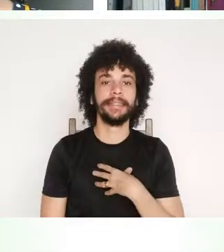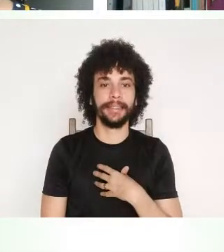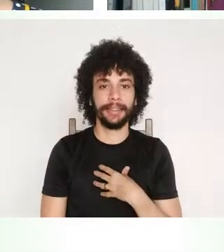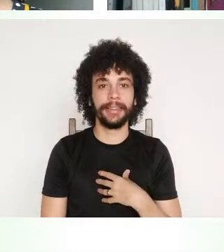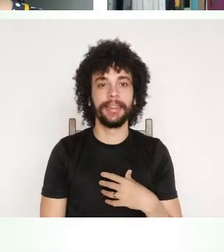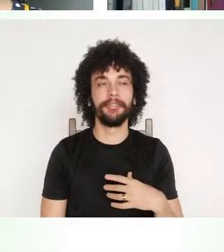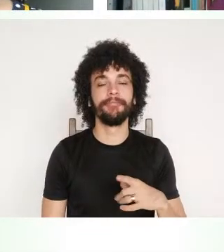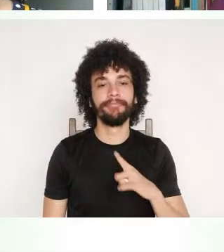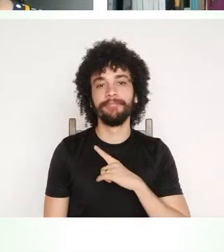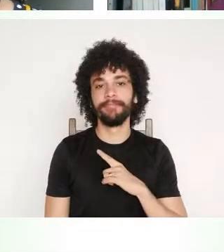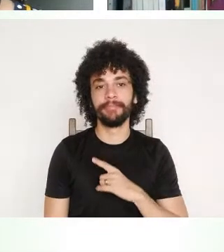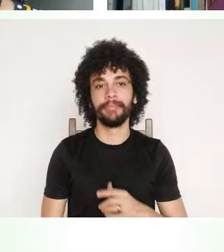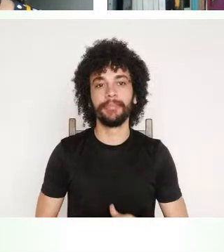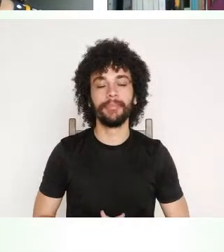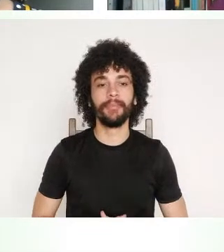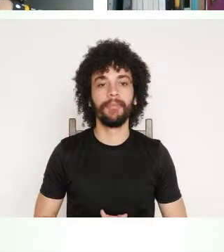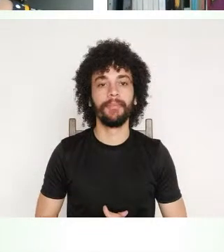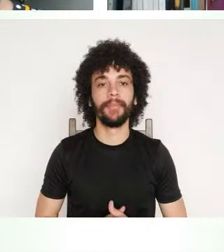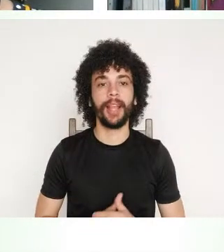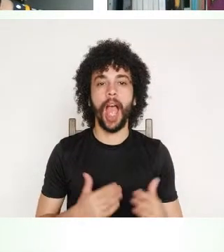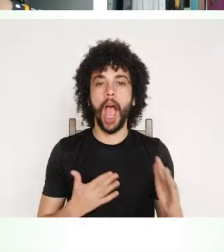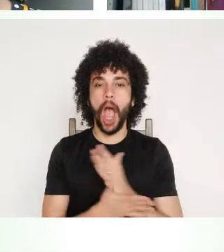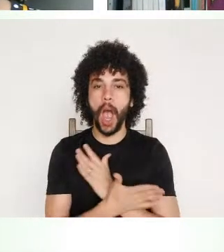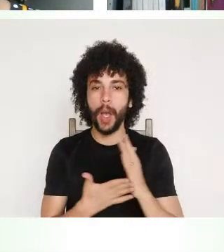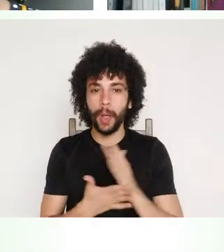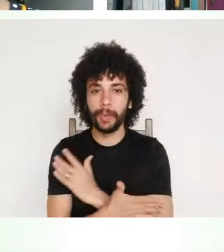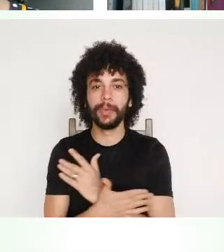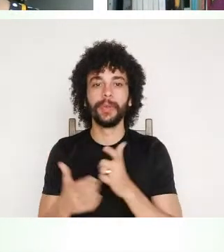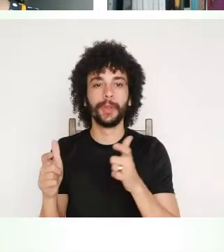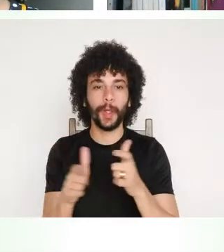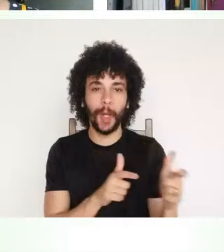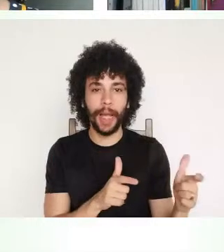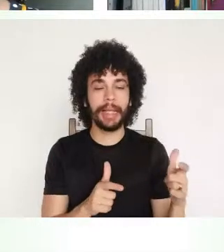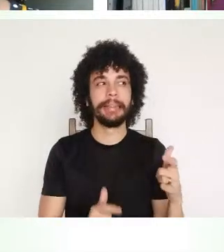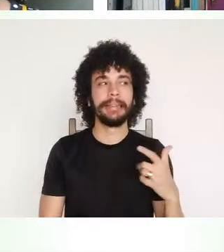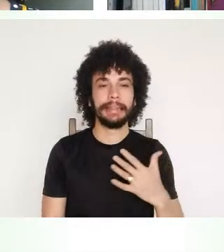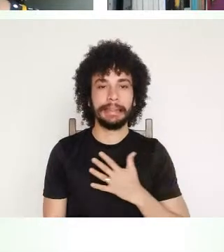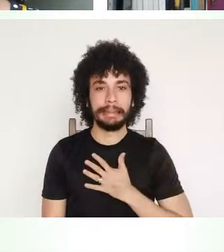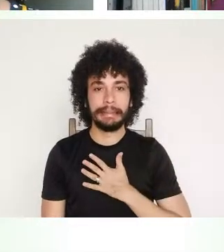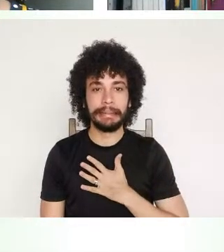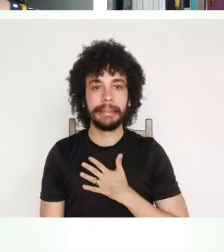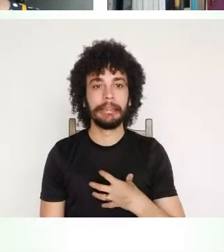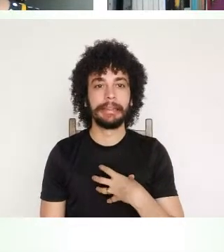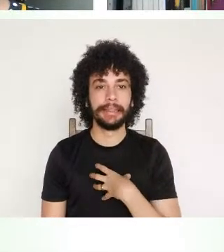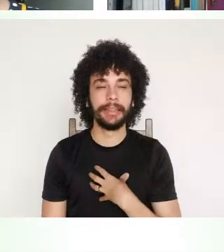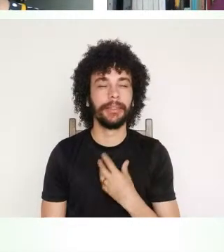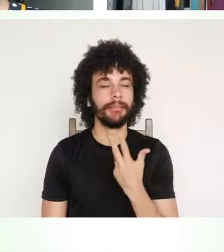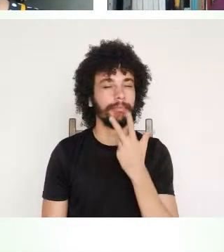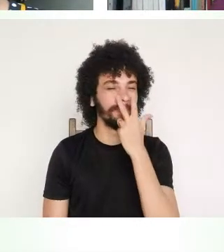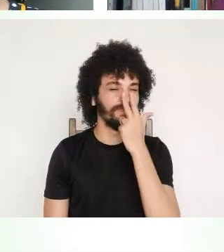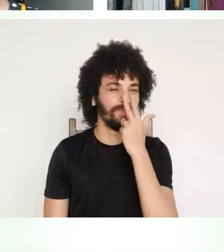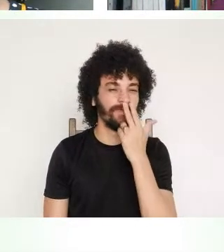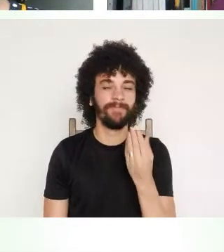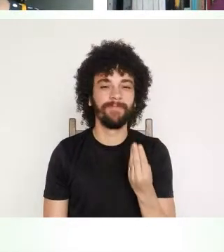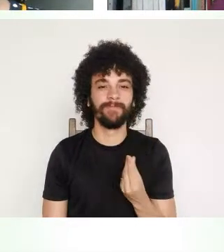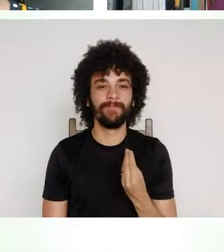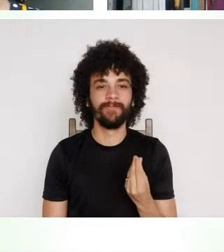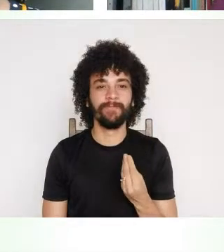sabe, eu acho que em alguns lugares eu ainda sinto assim, como acertar, é,